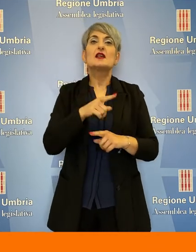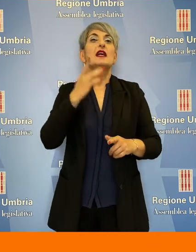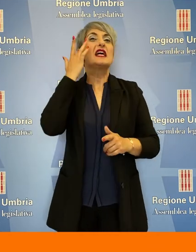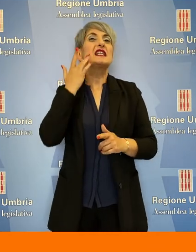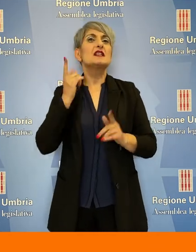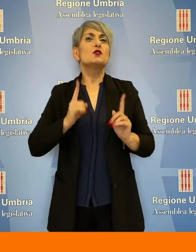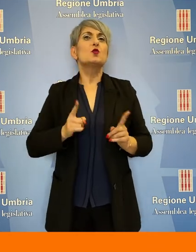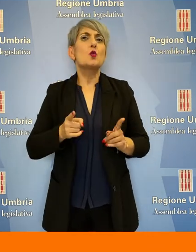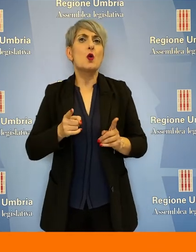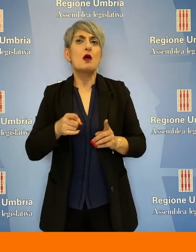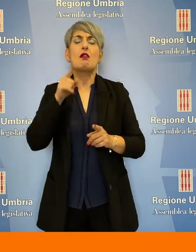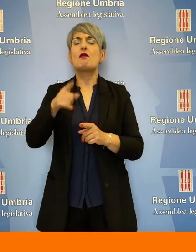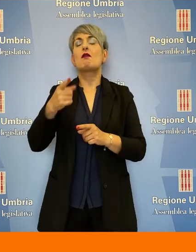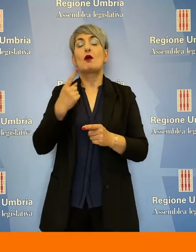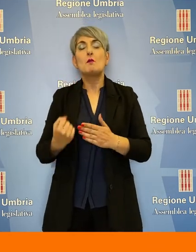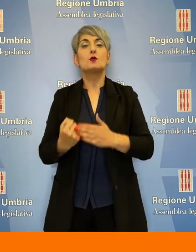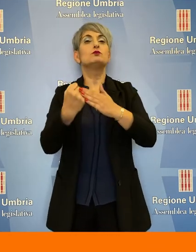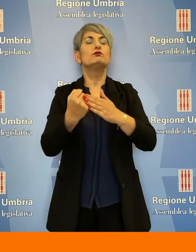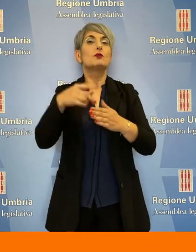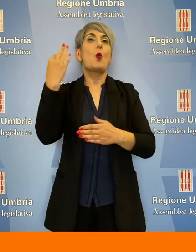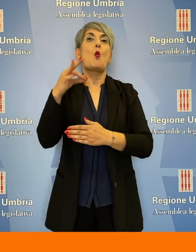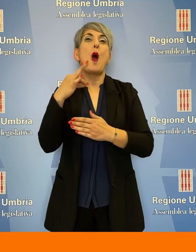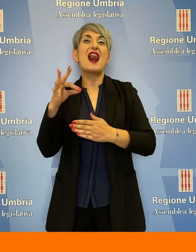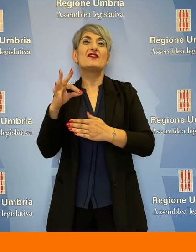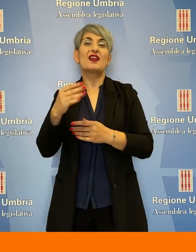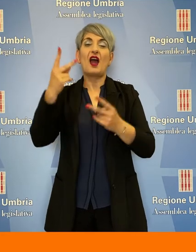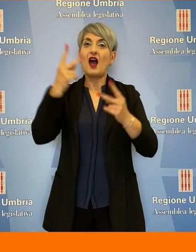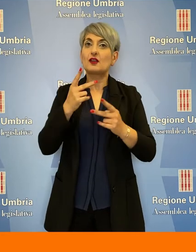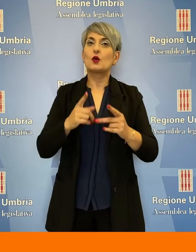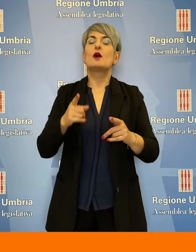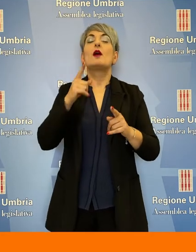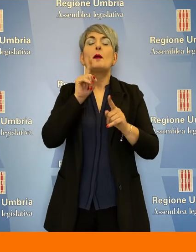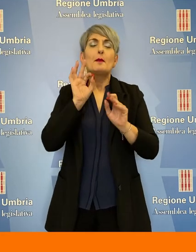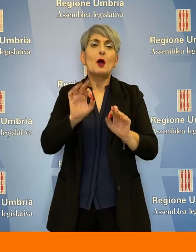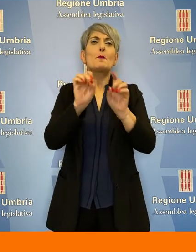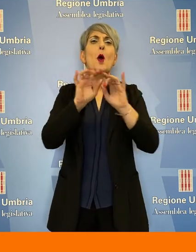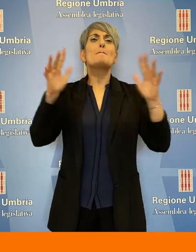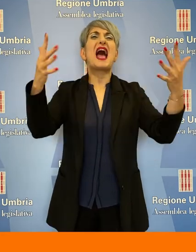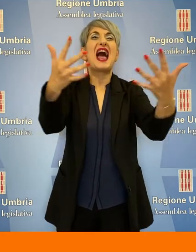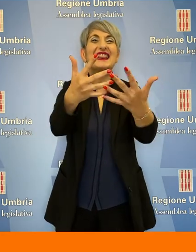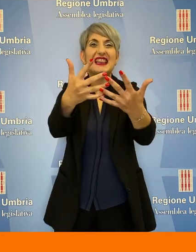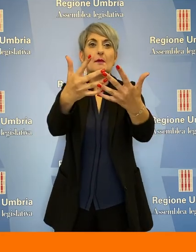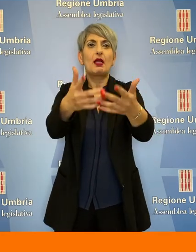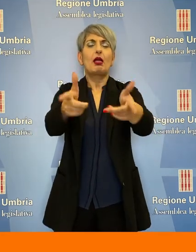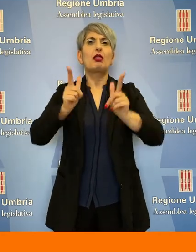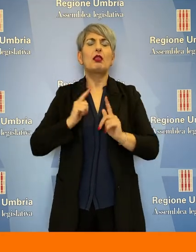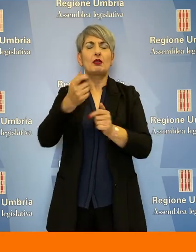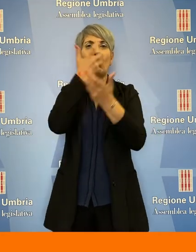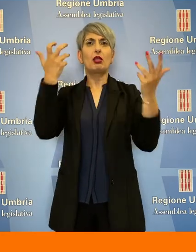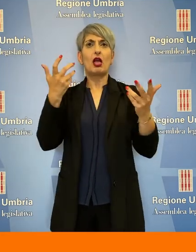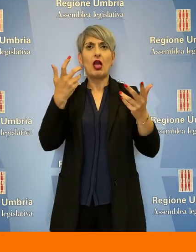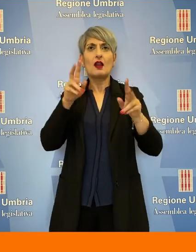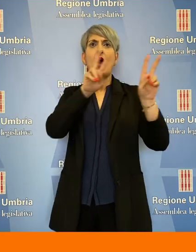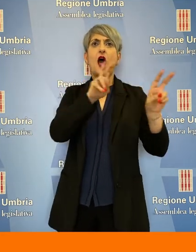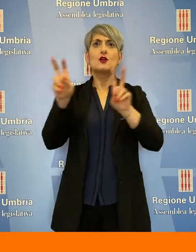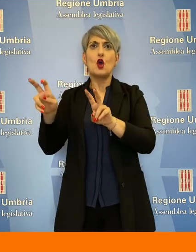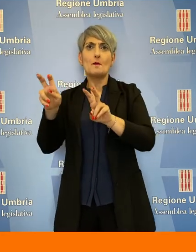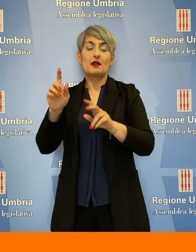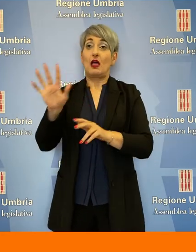rischio di non poter garantire un apporto qualificato a tematiche che la pandemia ha dimostrato fondamentali, come